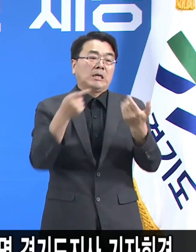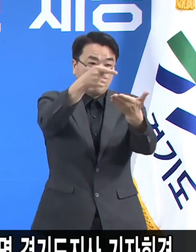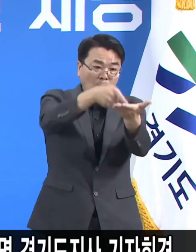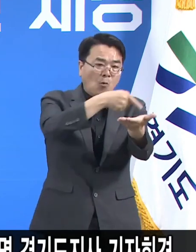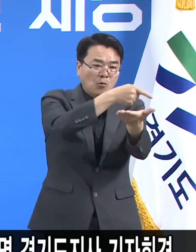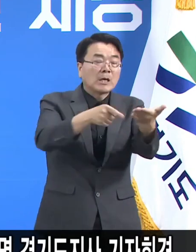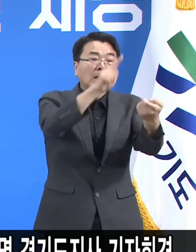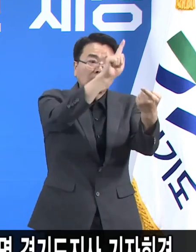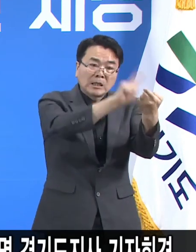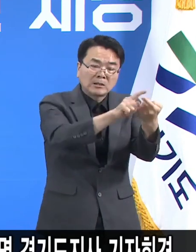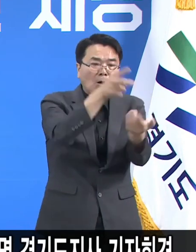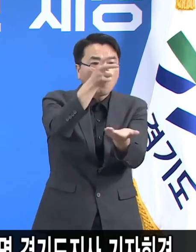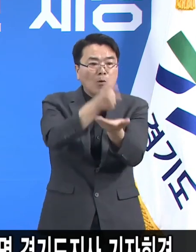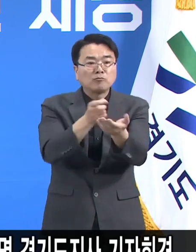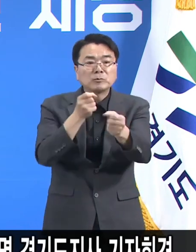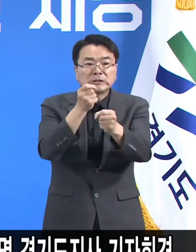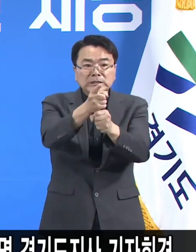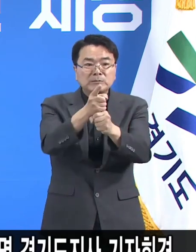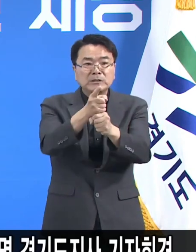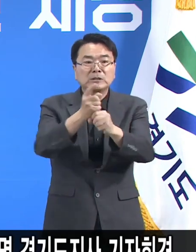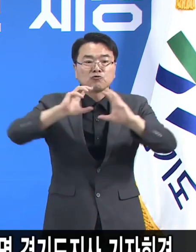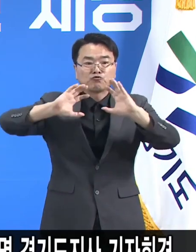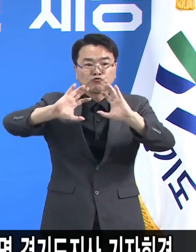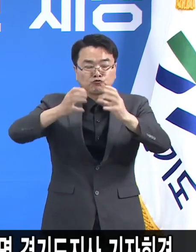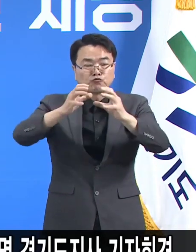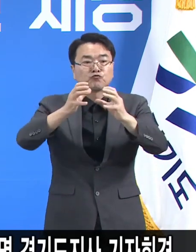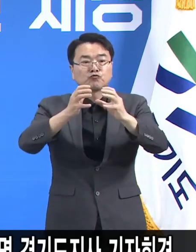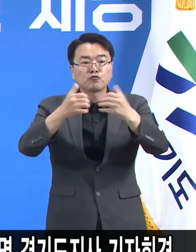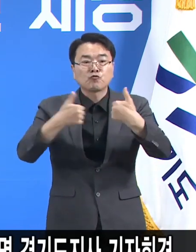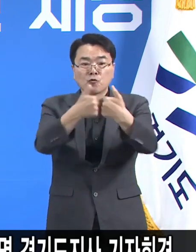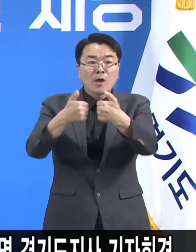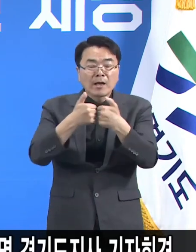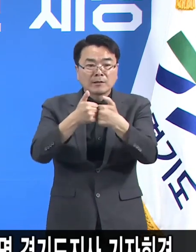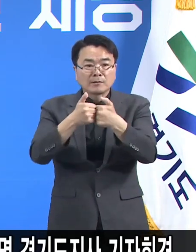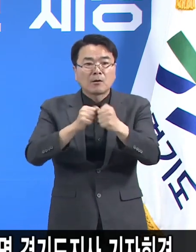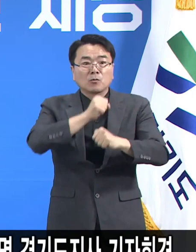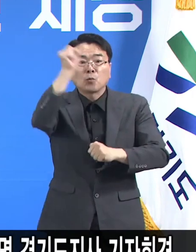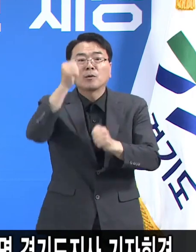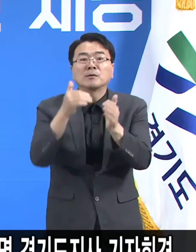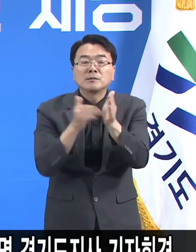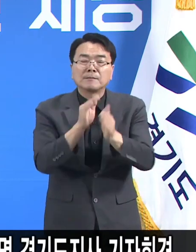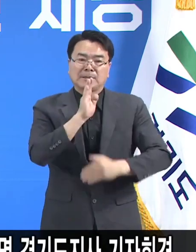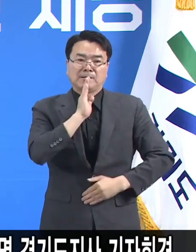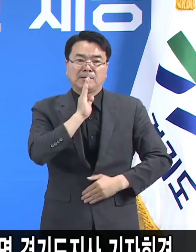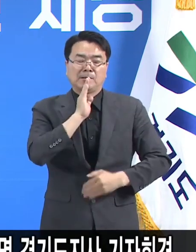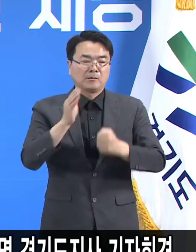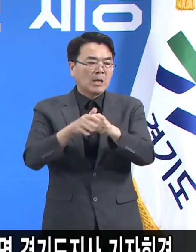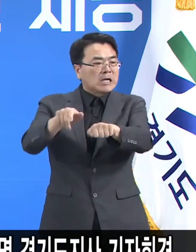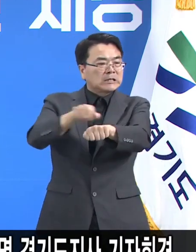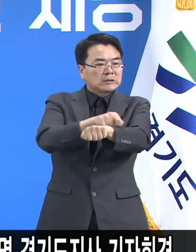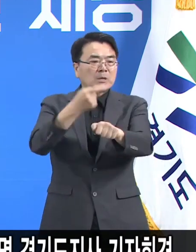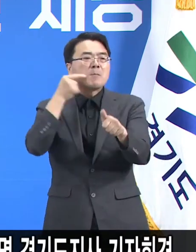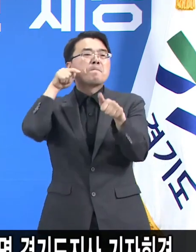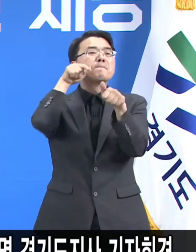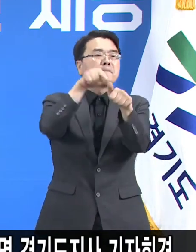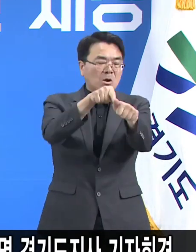법률도 통과된 상태이기 때문에 그 특별한 명령에